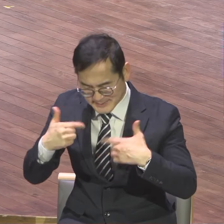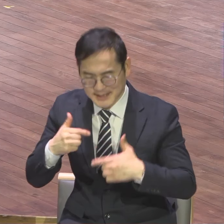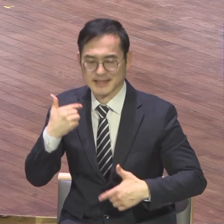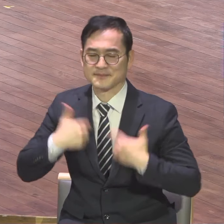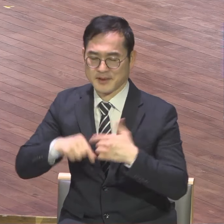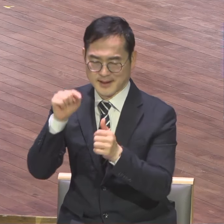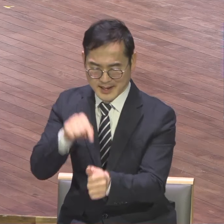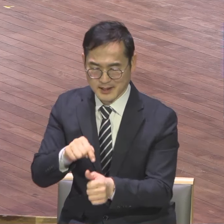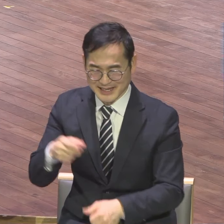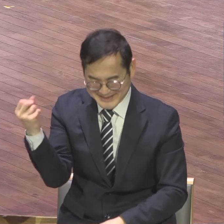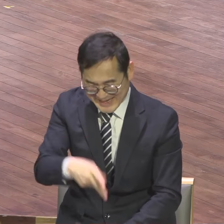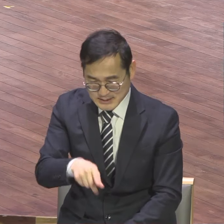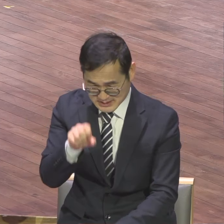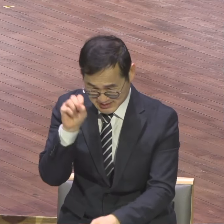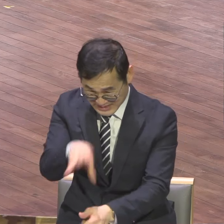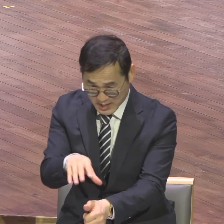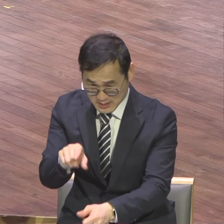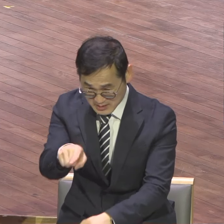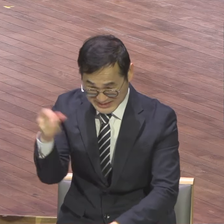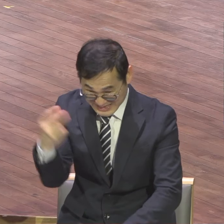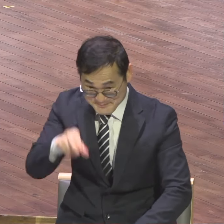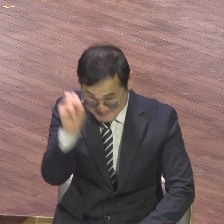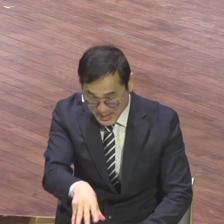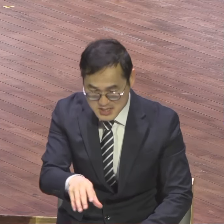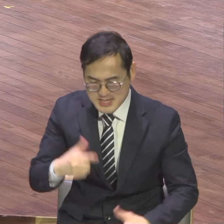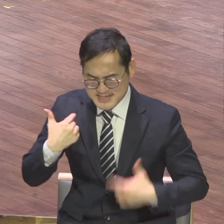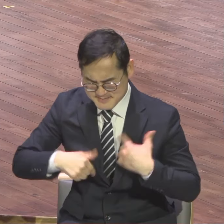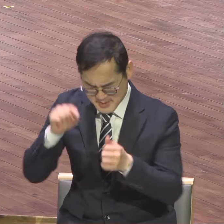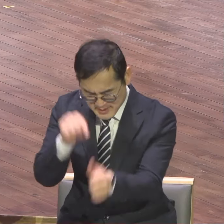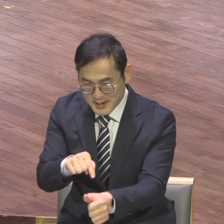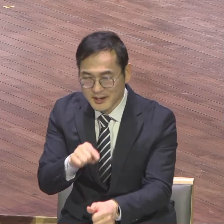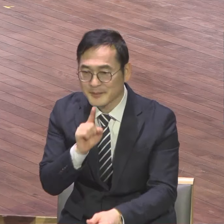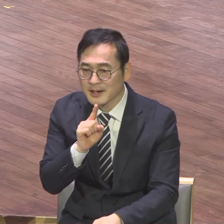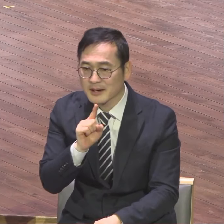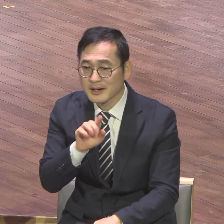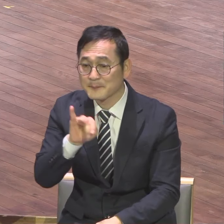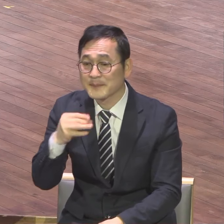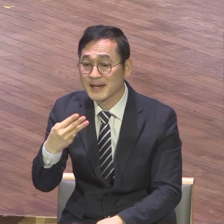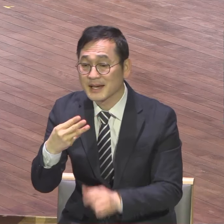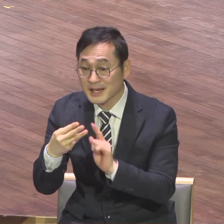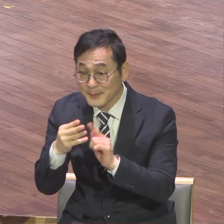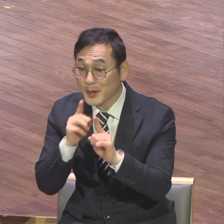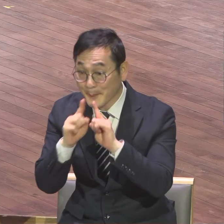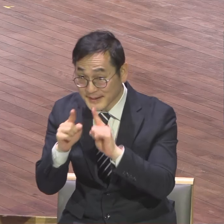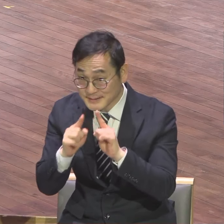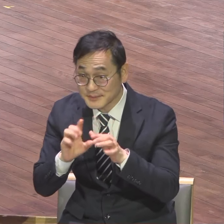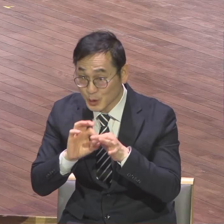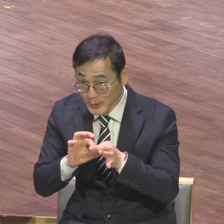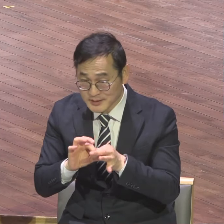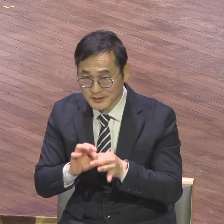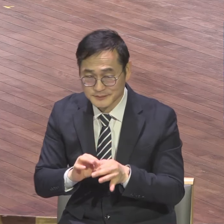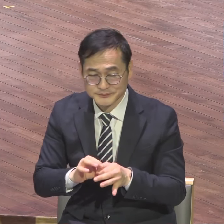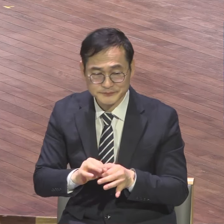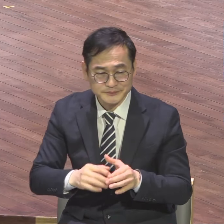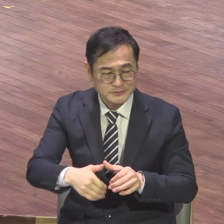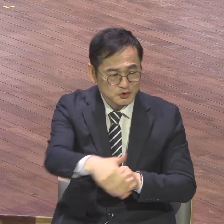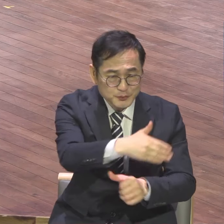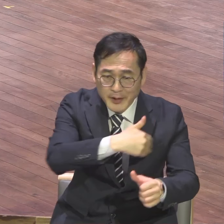기뻐하라 사도 바울은요 빌법소의 말씀을 통해서 주변 상황이 어찌 됐든지